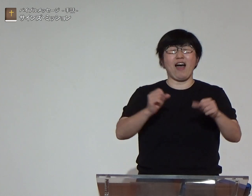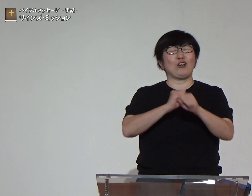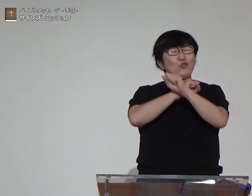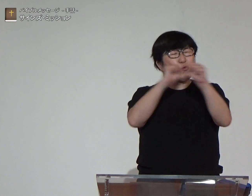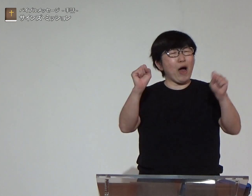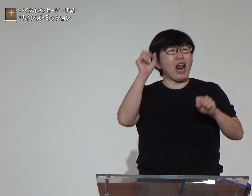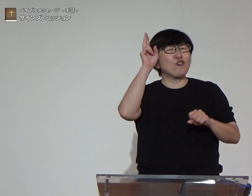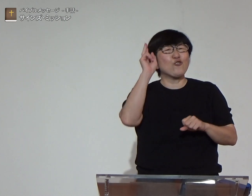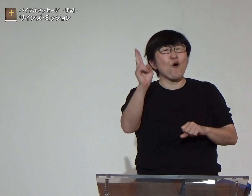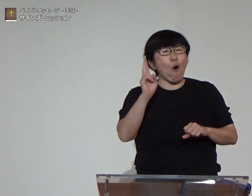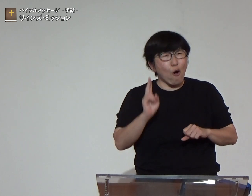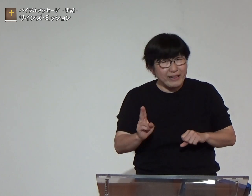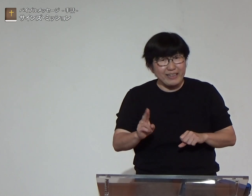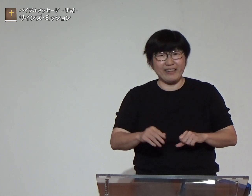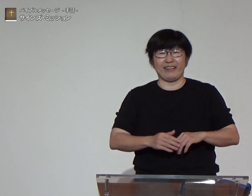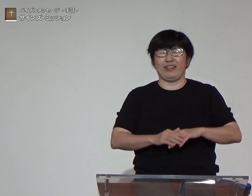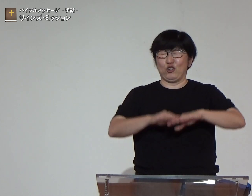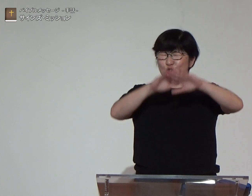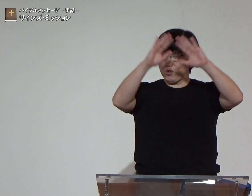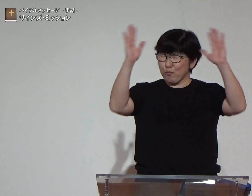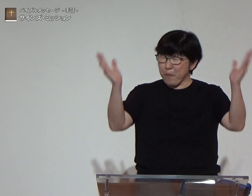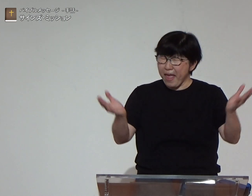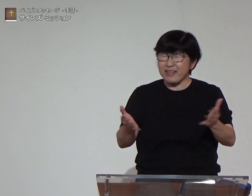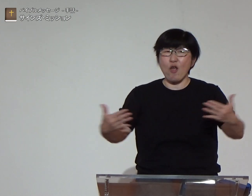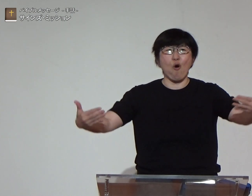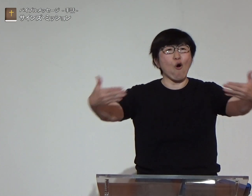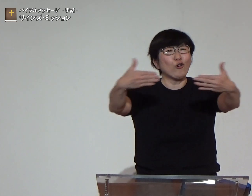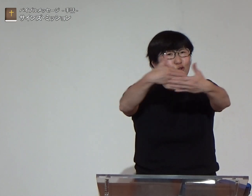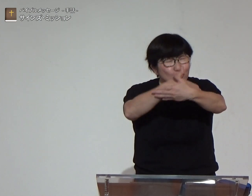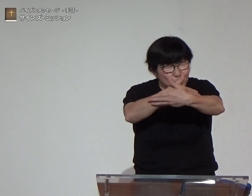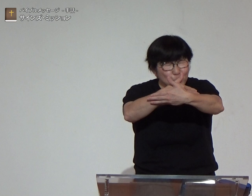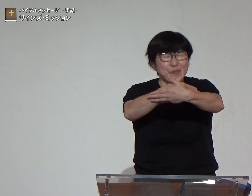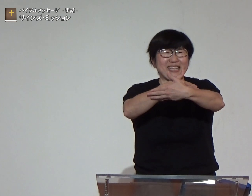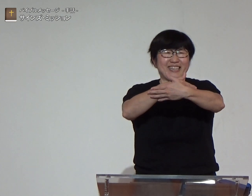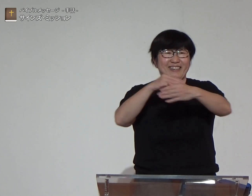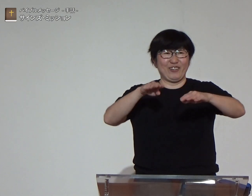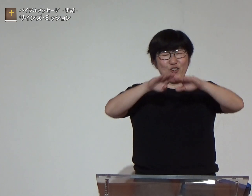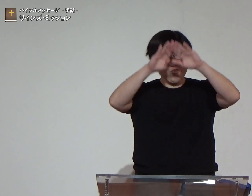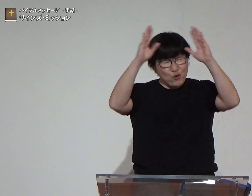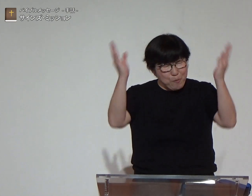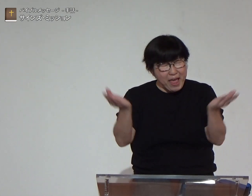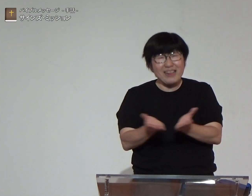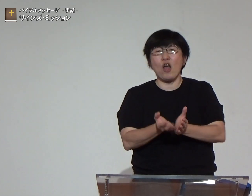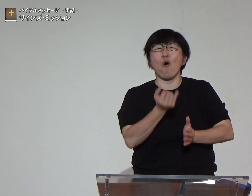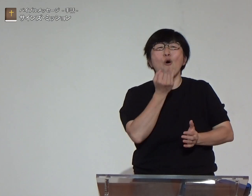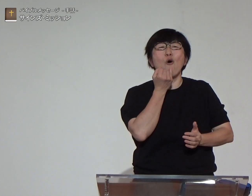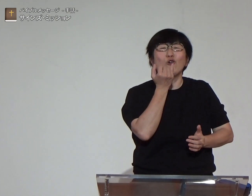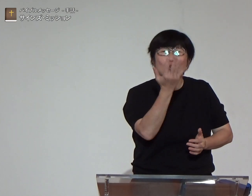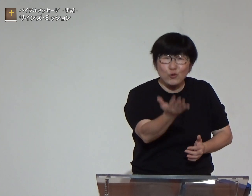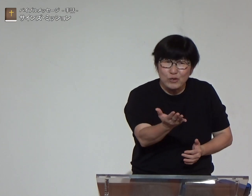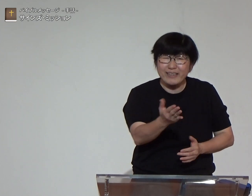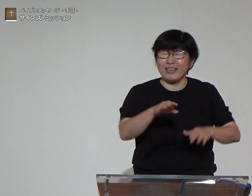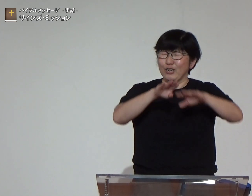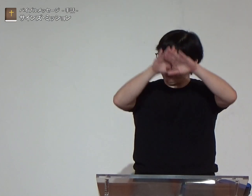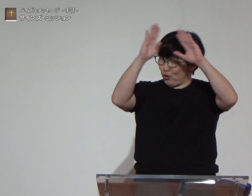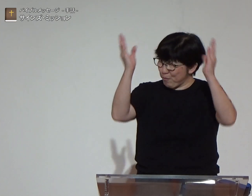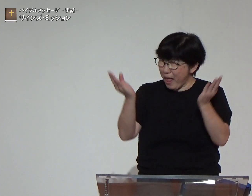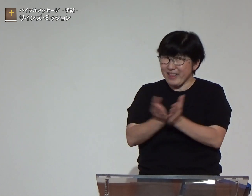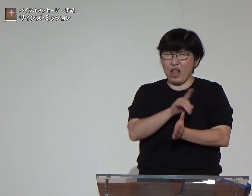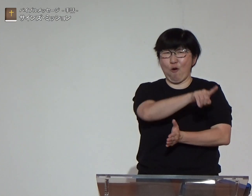すべての人が救われるようにすべての人を覆いすべてを許し